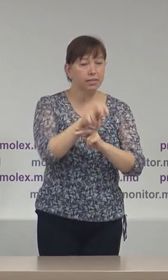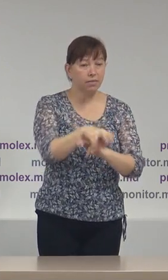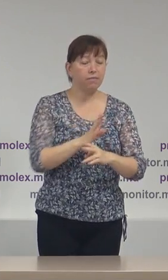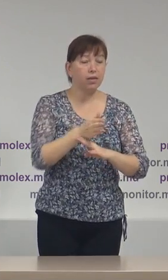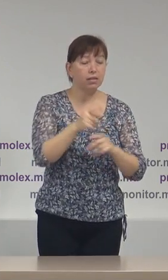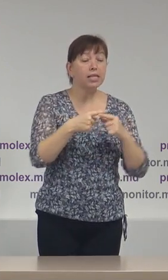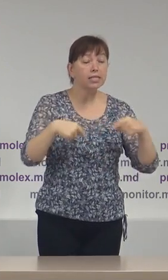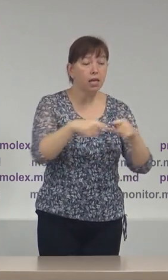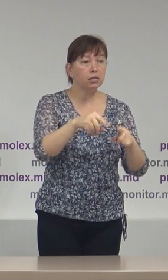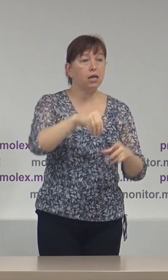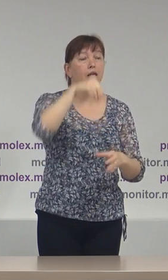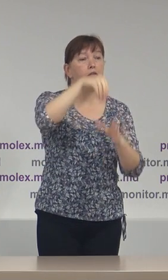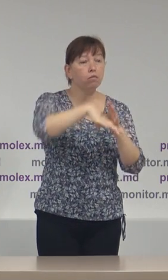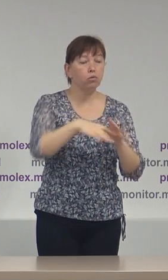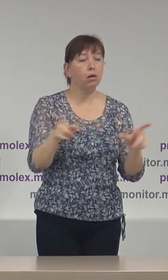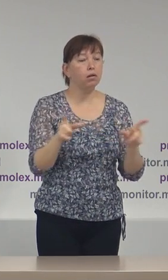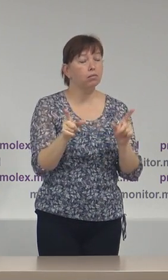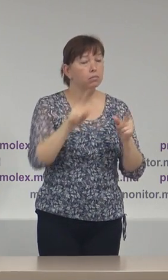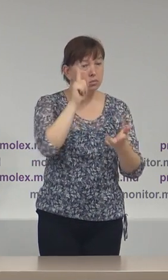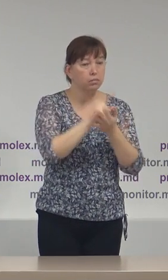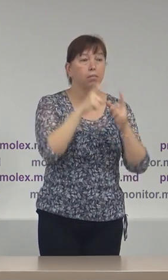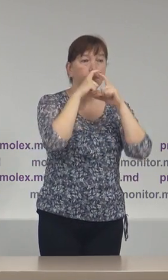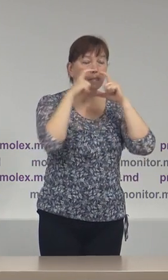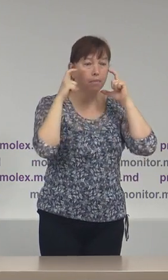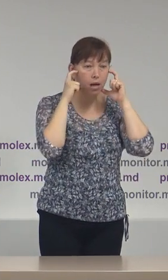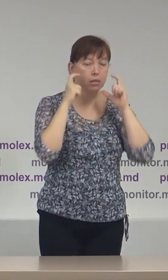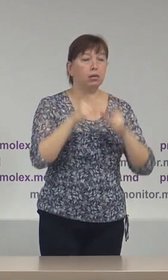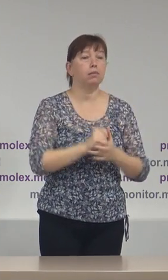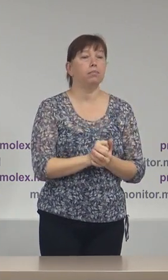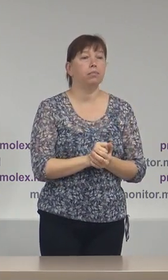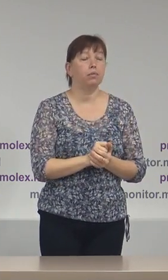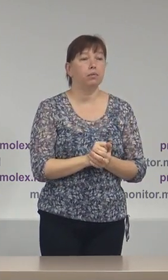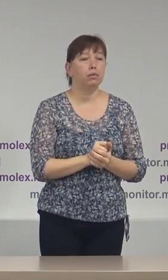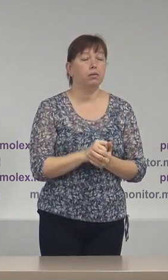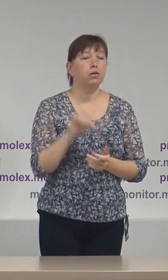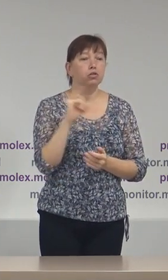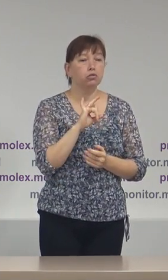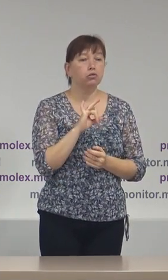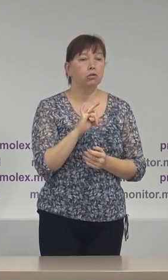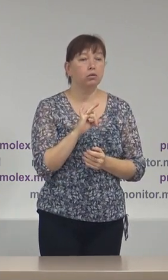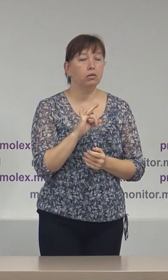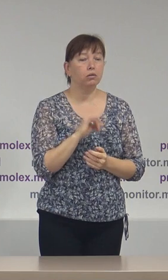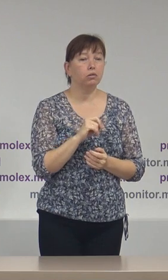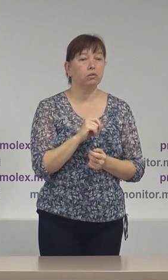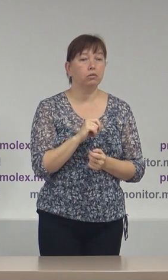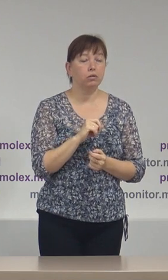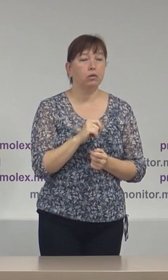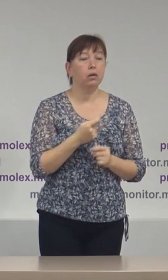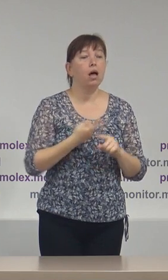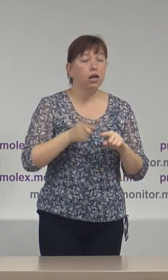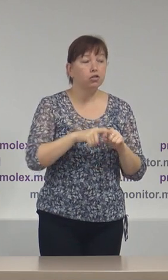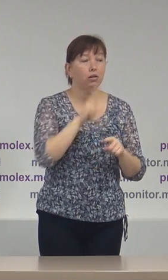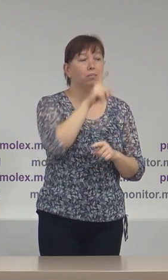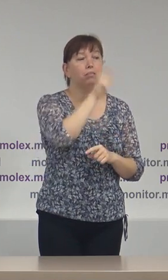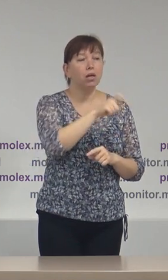în secția de votare cu mască sau să fie dotați cu mască și pentru acele